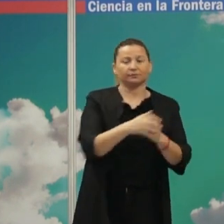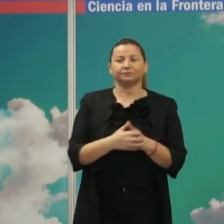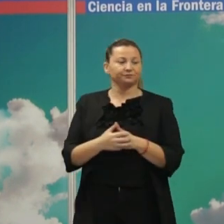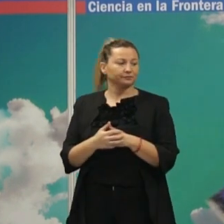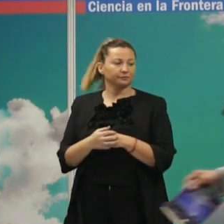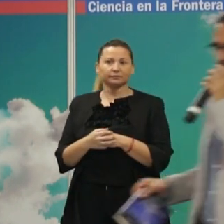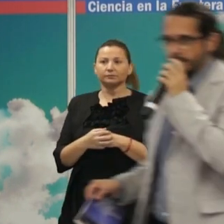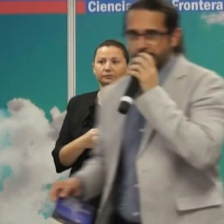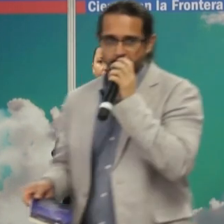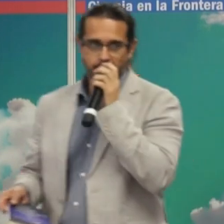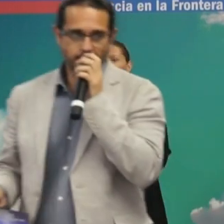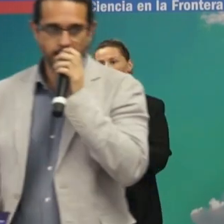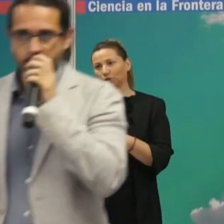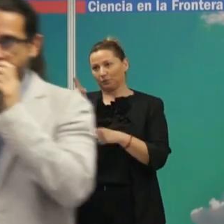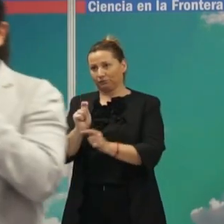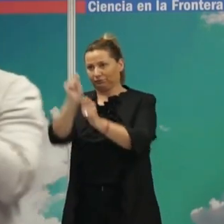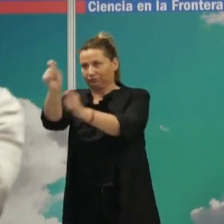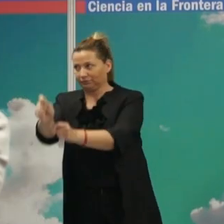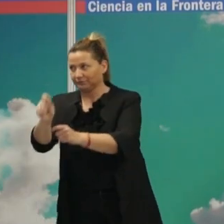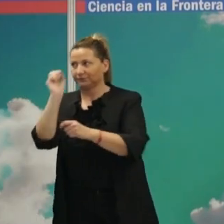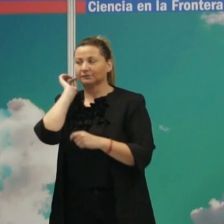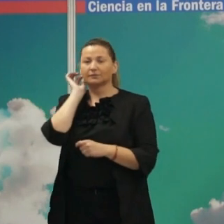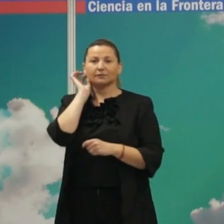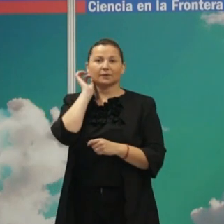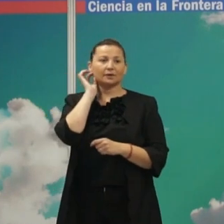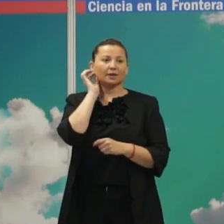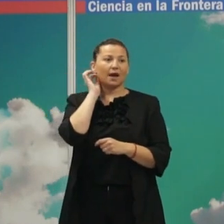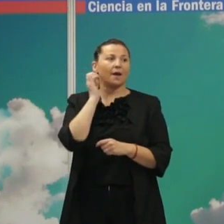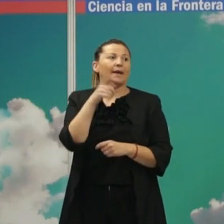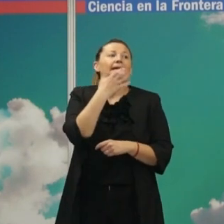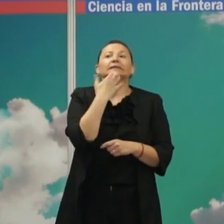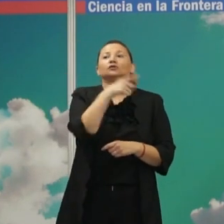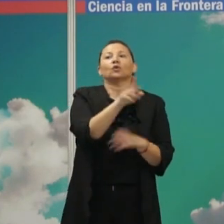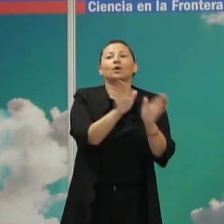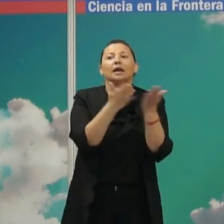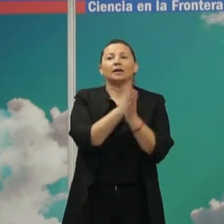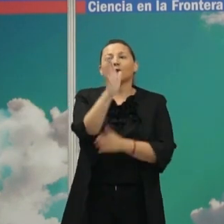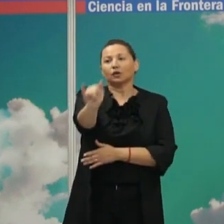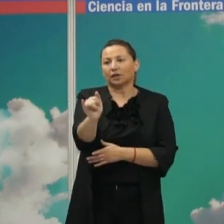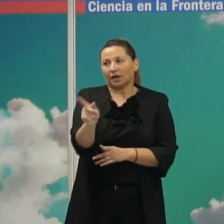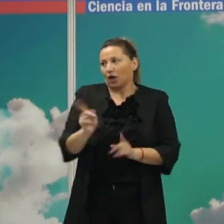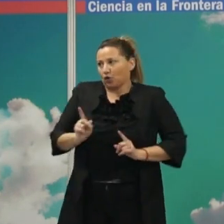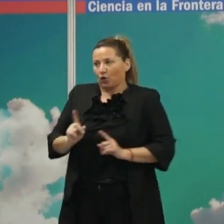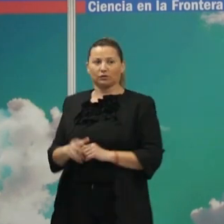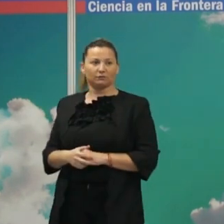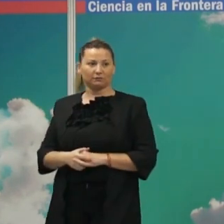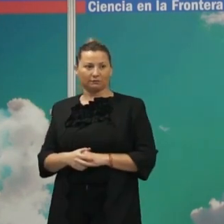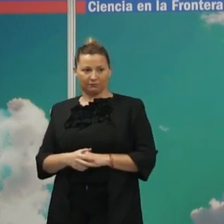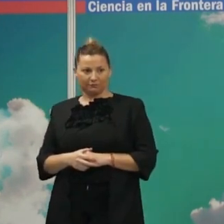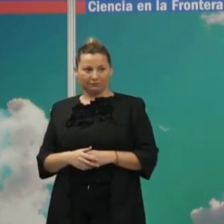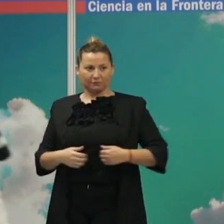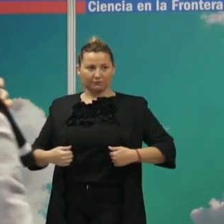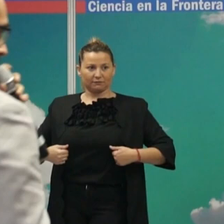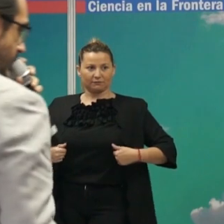Y si lo quieres también. ¿Lo quieres? ¿Si lo queréis? No. ¿Lo queréis? ¿Lo Yo quiero que hablo a amigo. Muy bien.